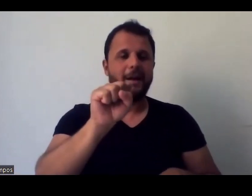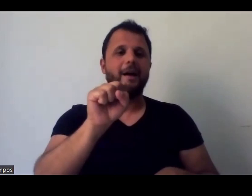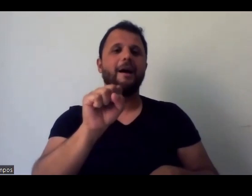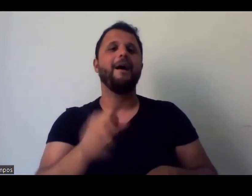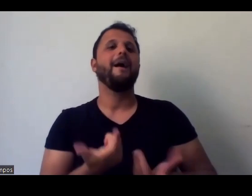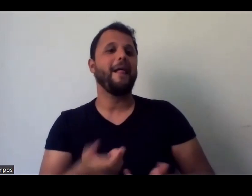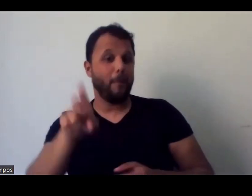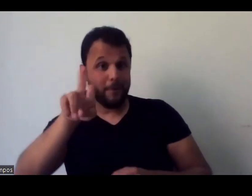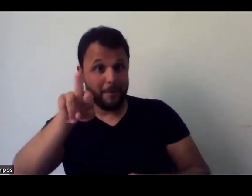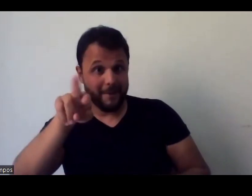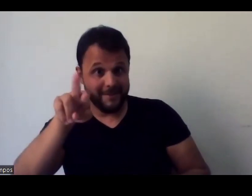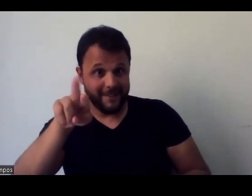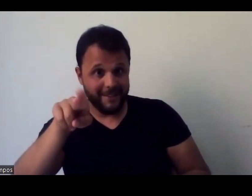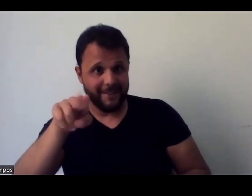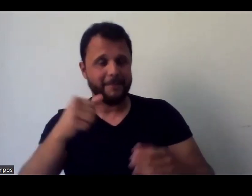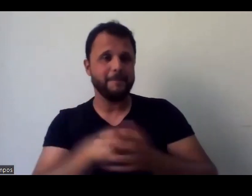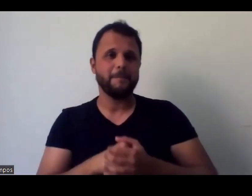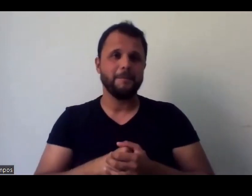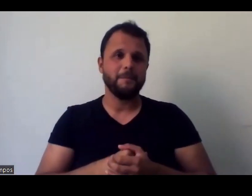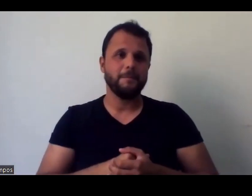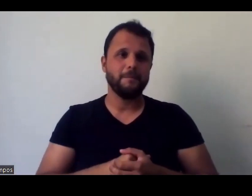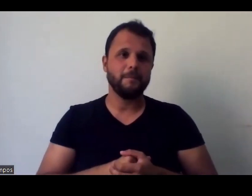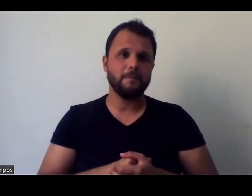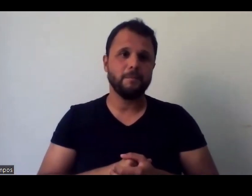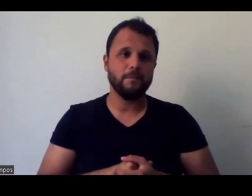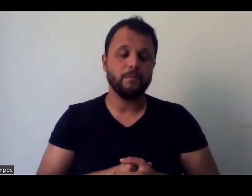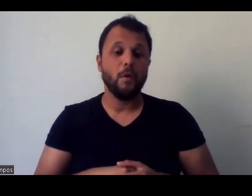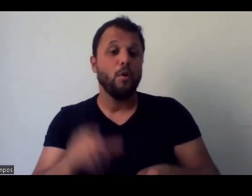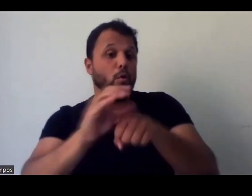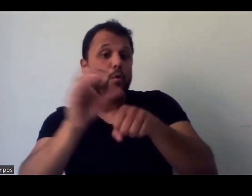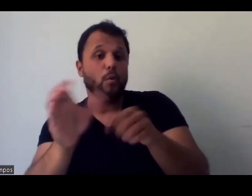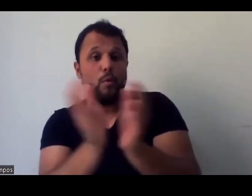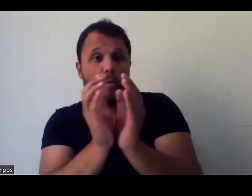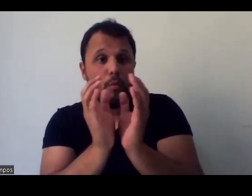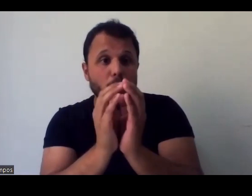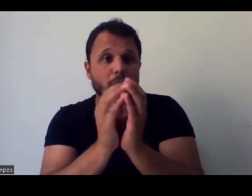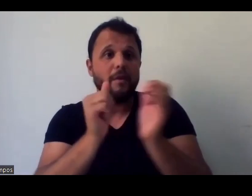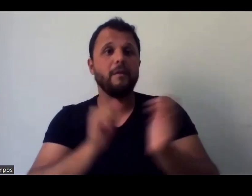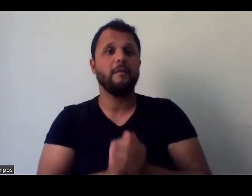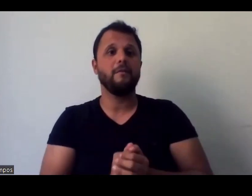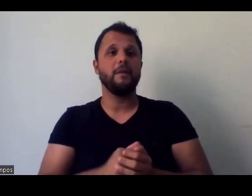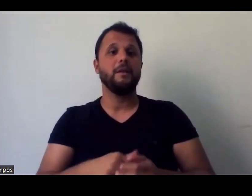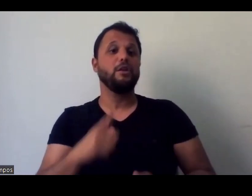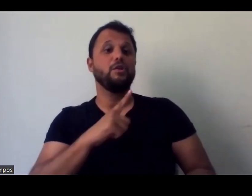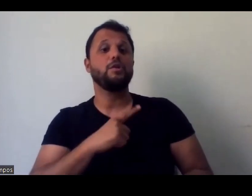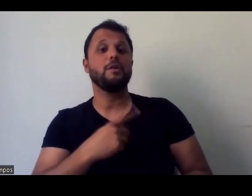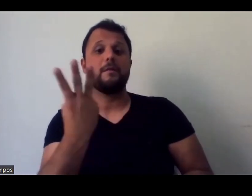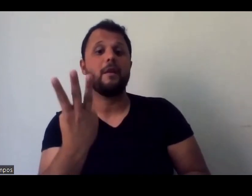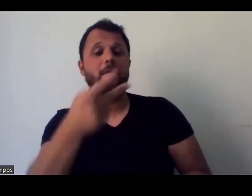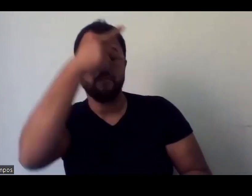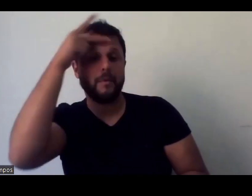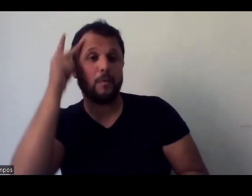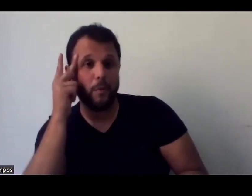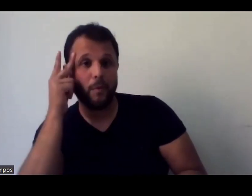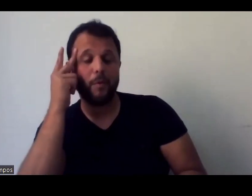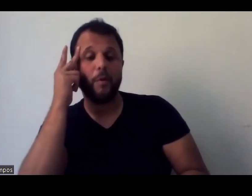minicurso, também falou do curso do Recife, coordenado pela Liliane, que contou com três pessoas, com a participação de três